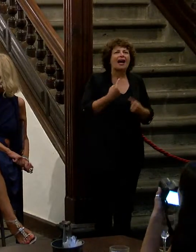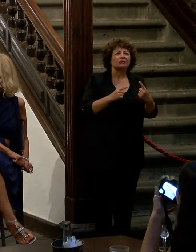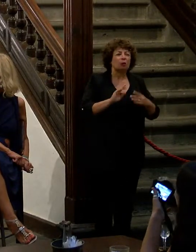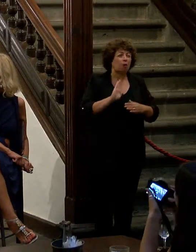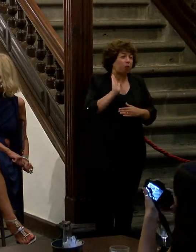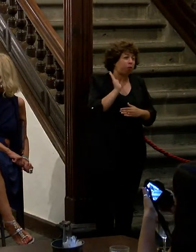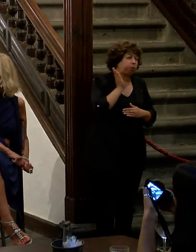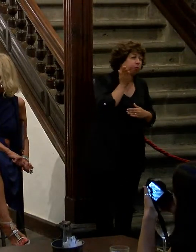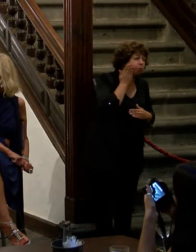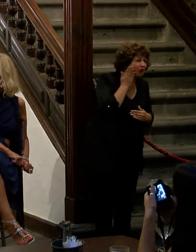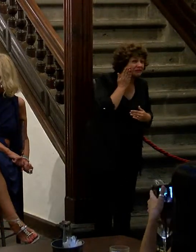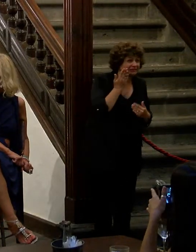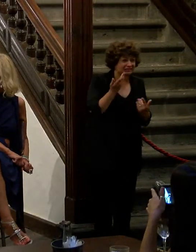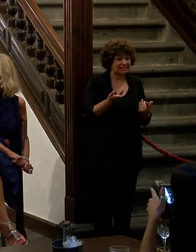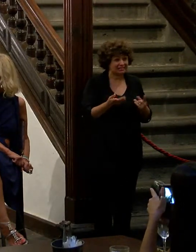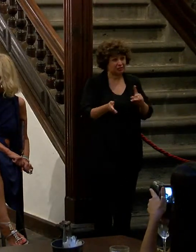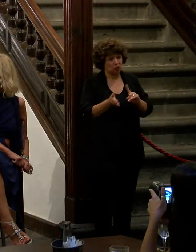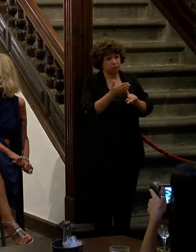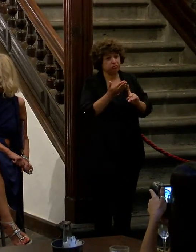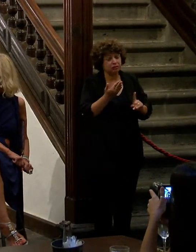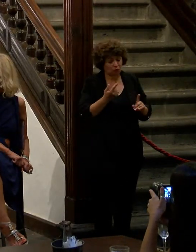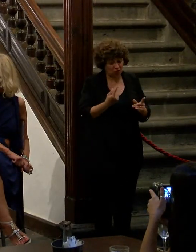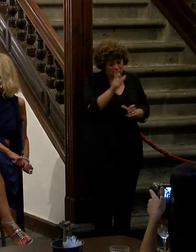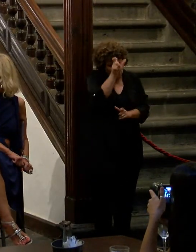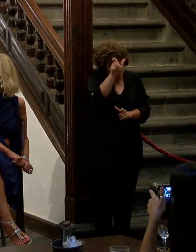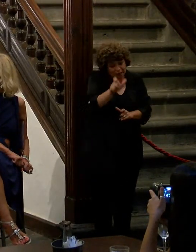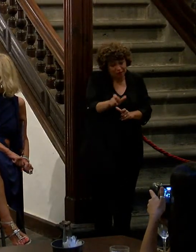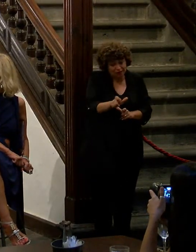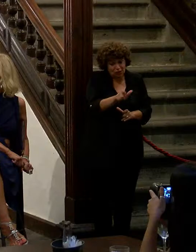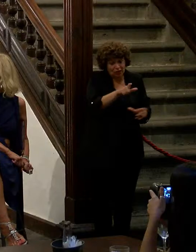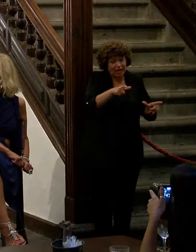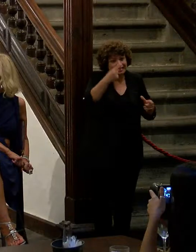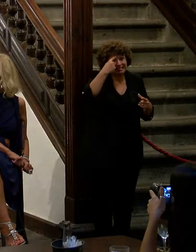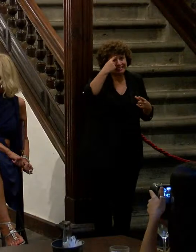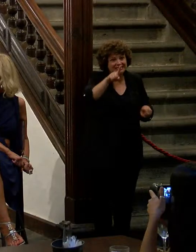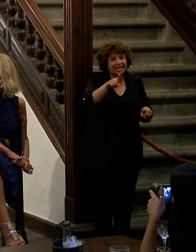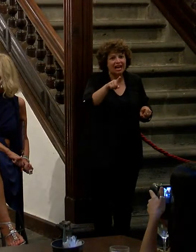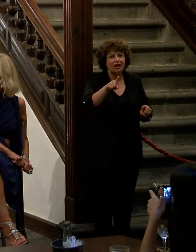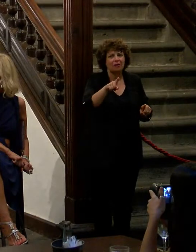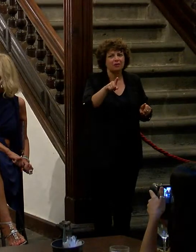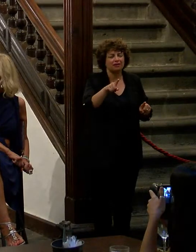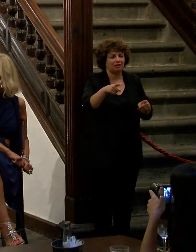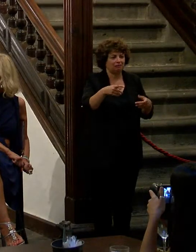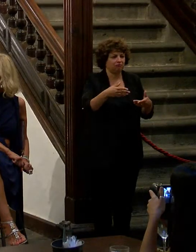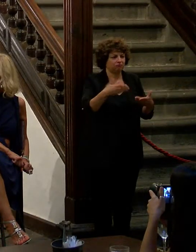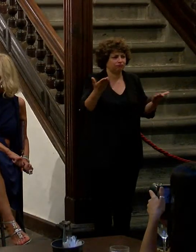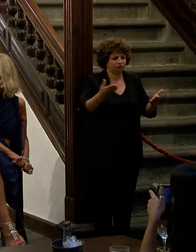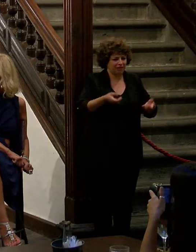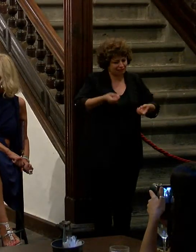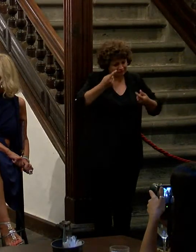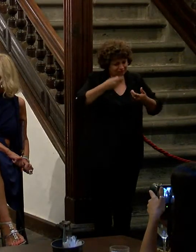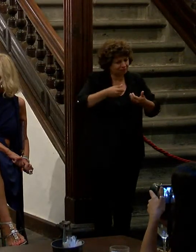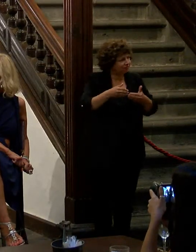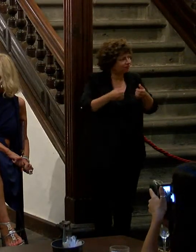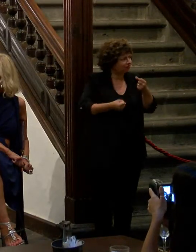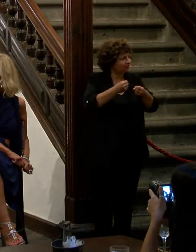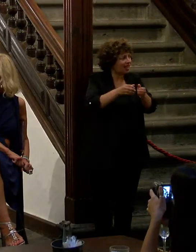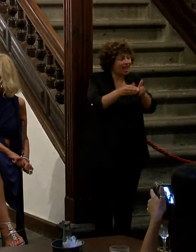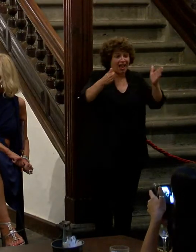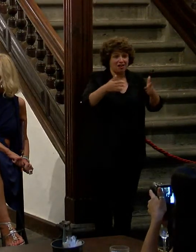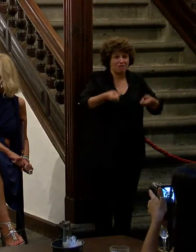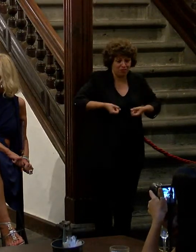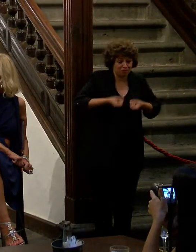cachetón cuando alguien pues saben que hay gente que le encanta sacarnos del armario sacar a la gente del armario algo que nunca entenderé